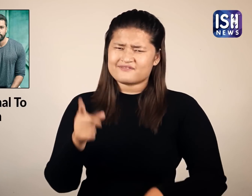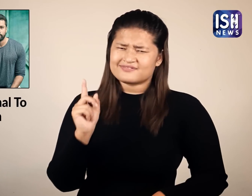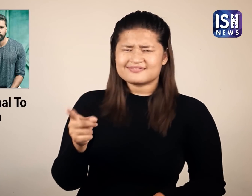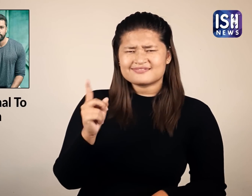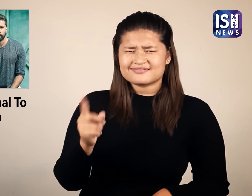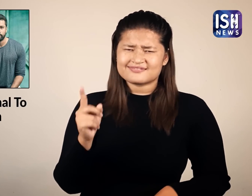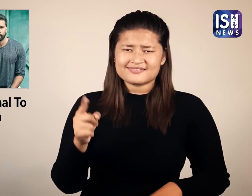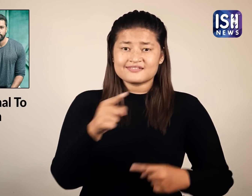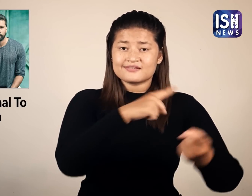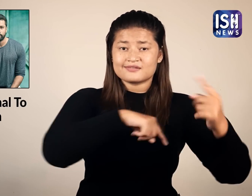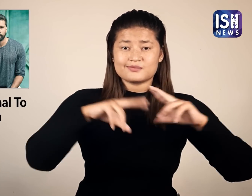हैं